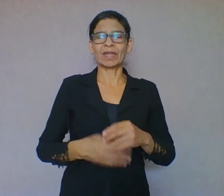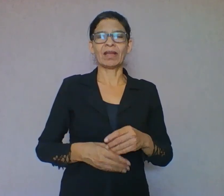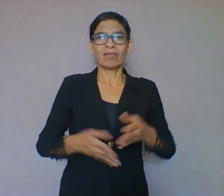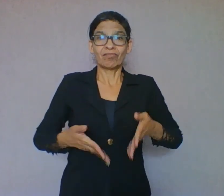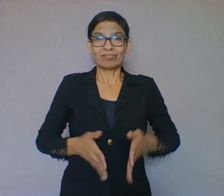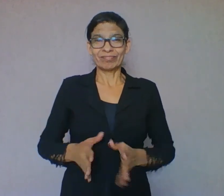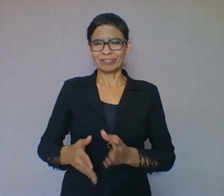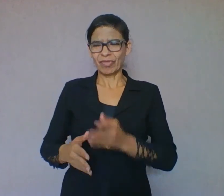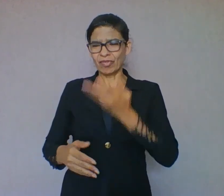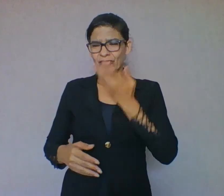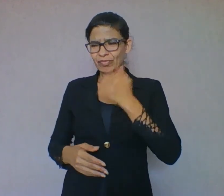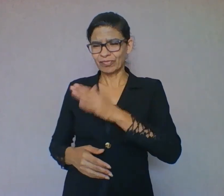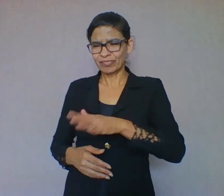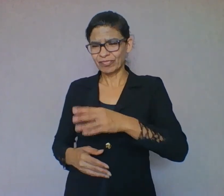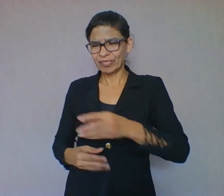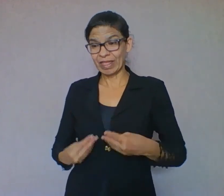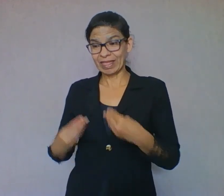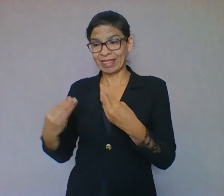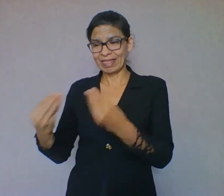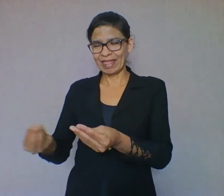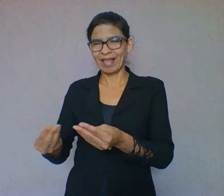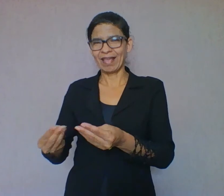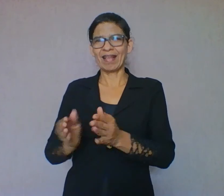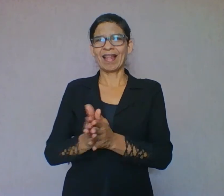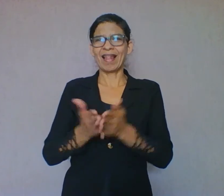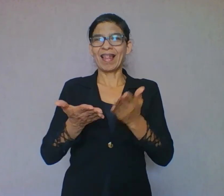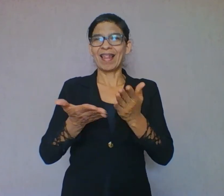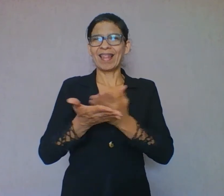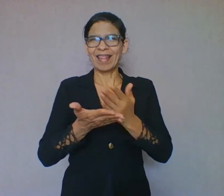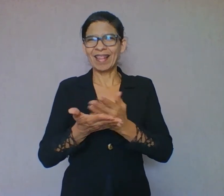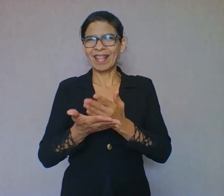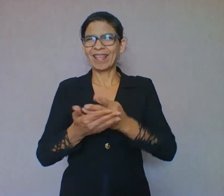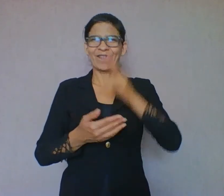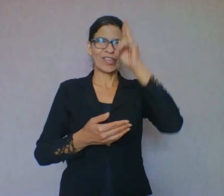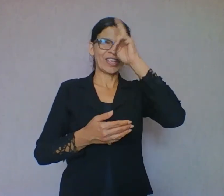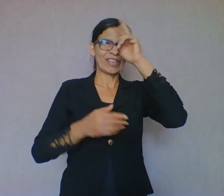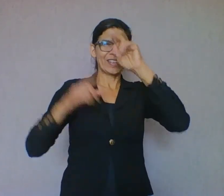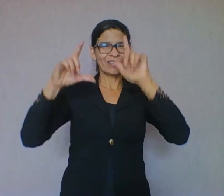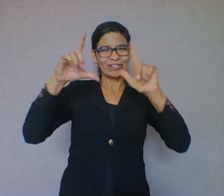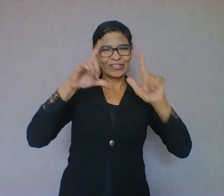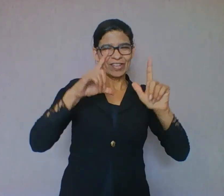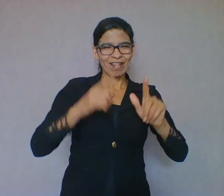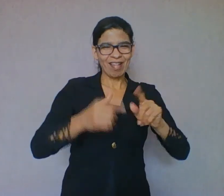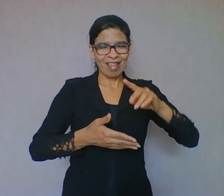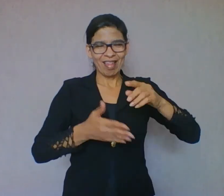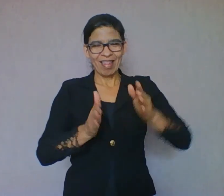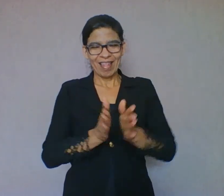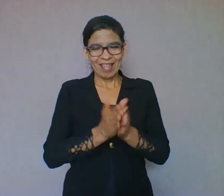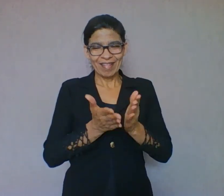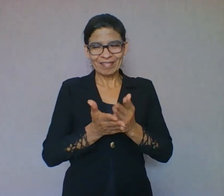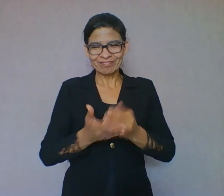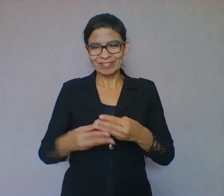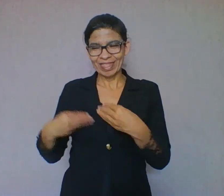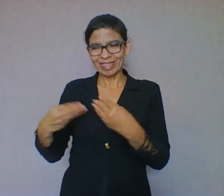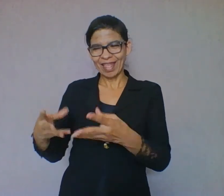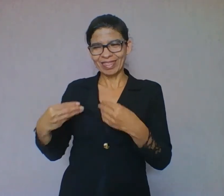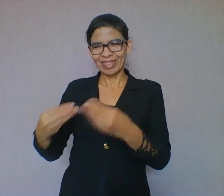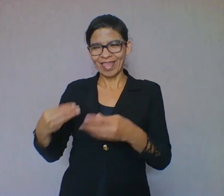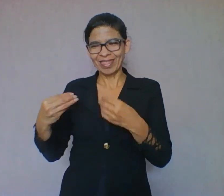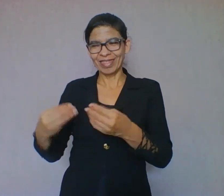ele e para os amigos. Ou seja, é necessário que a criança tenha o que? Contato com os livros. Quanto mais contato ela tem, mais